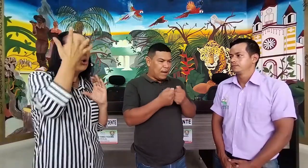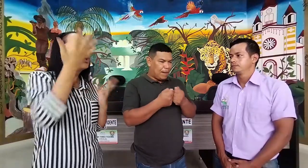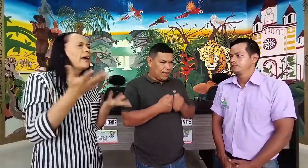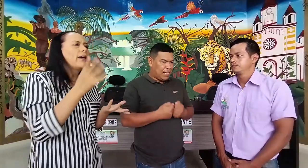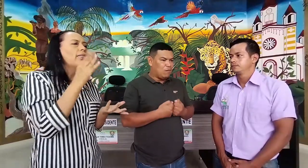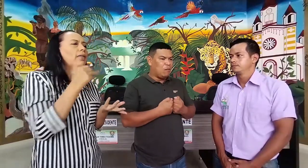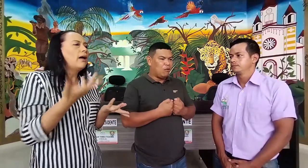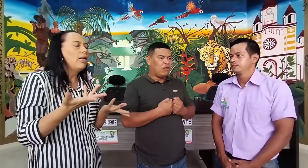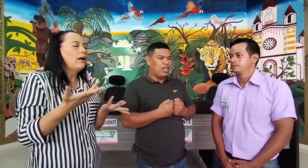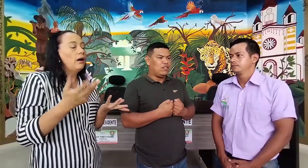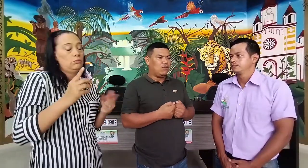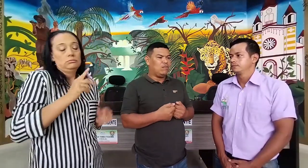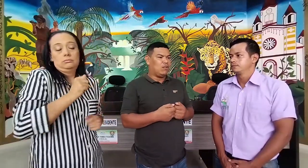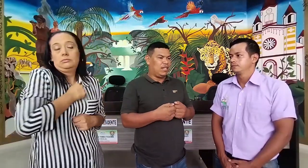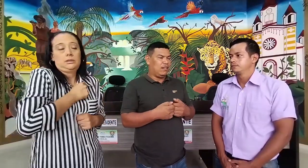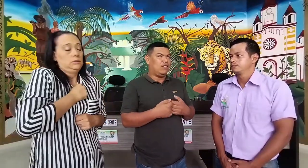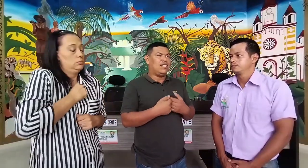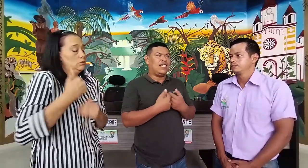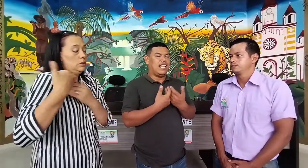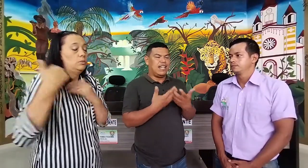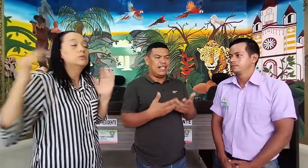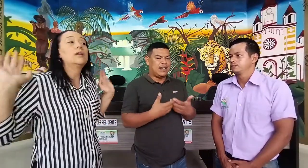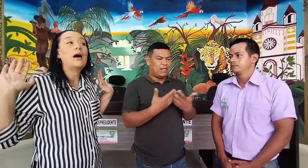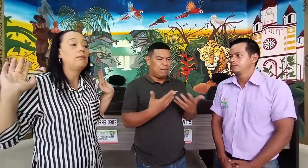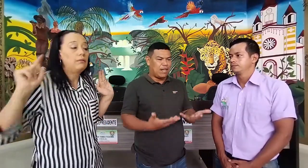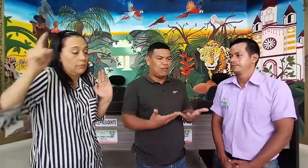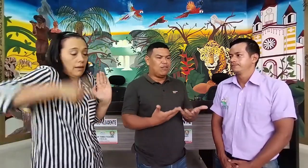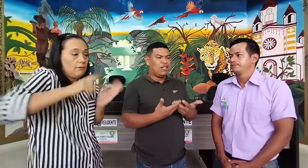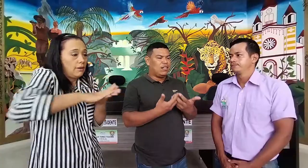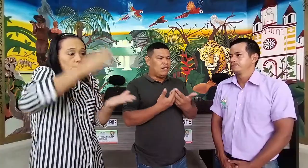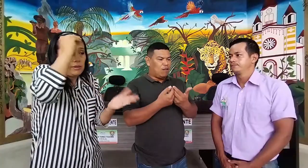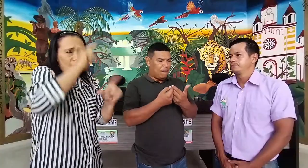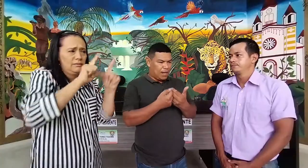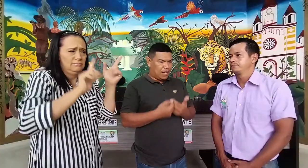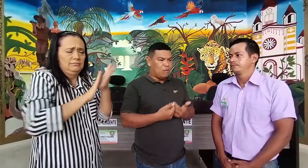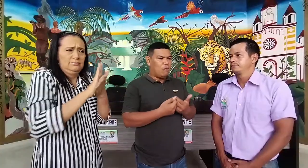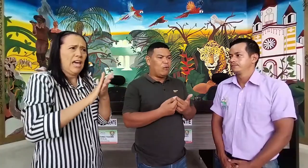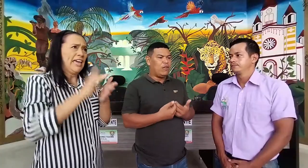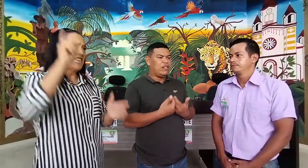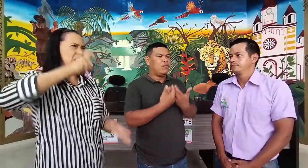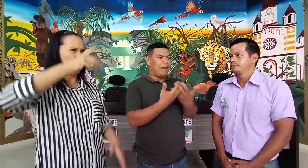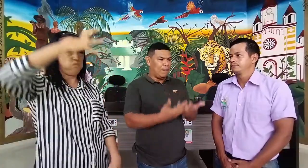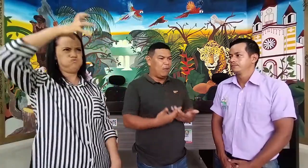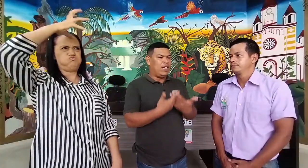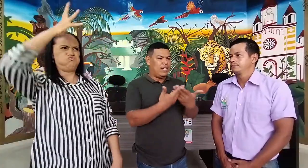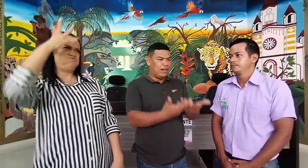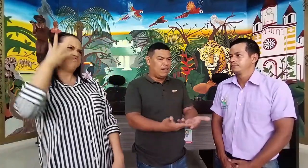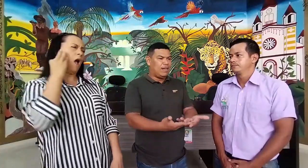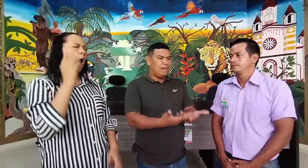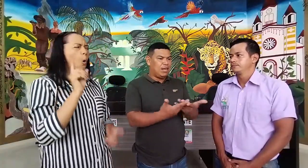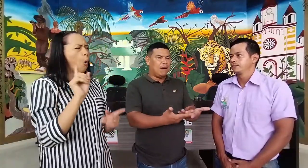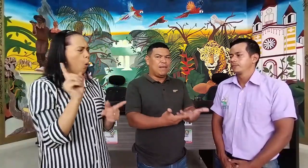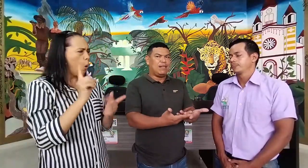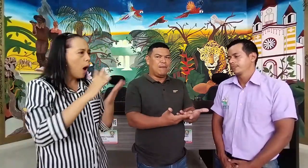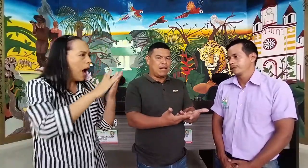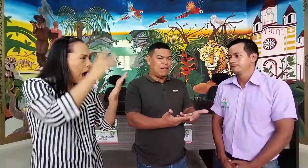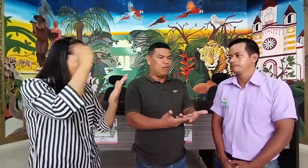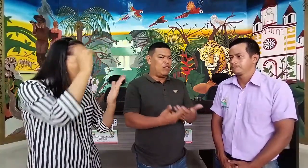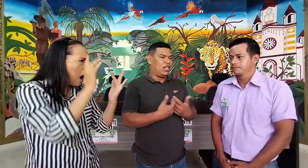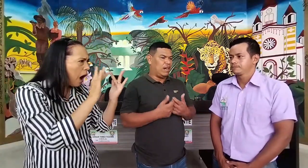aprender un poco de eso, porque ni siquiera necesitas ser experto, sino aprender un poco de eso para poder mínimamente empezarme a comunicar.